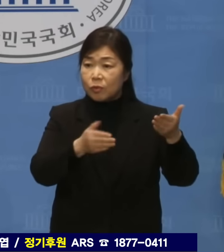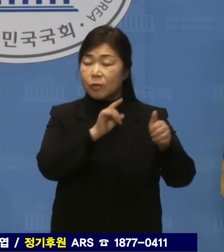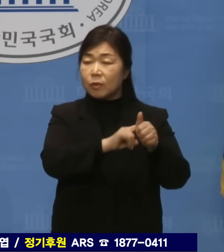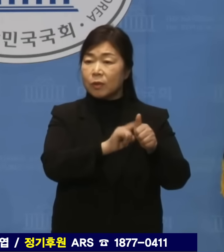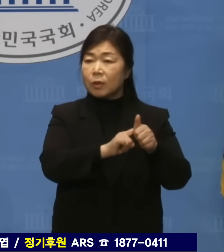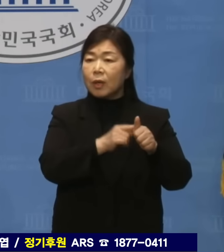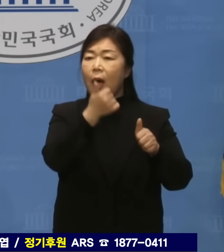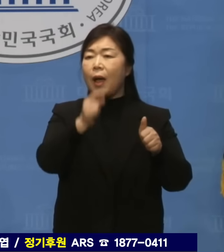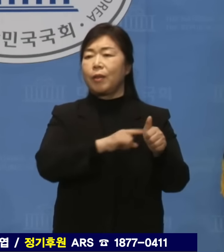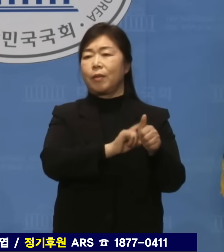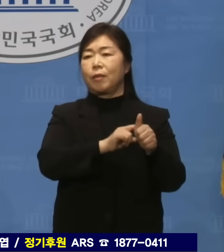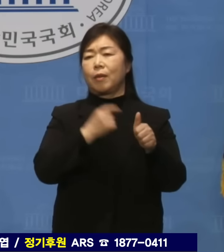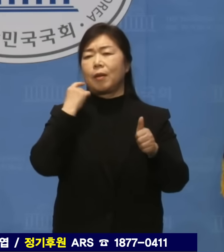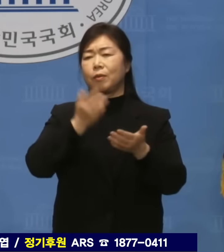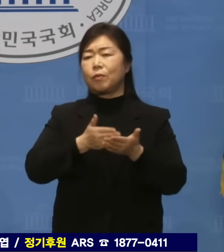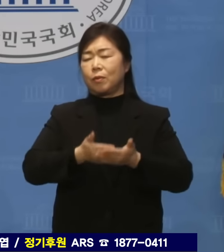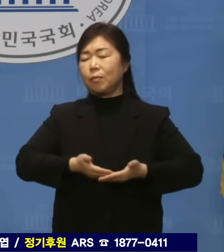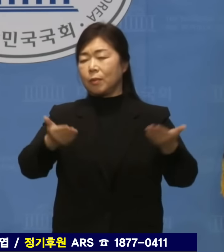자처하고 있습니다.